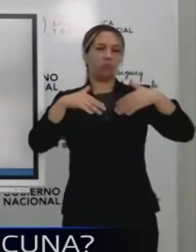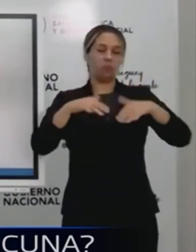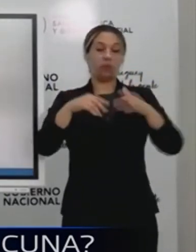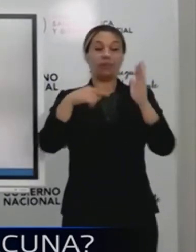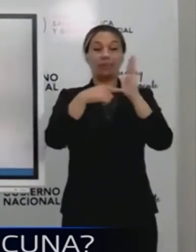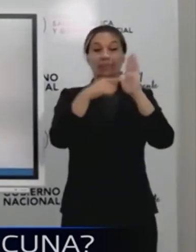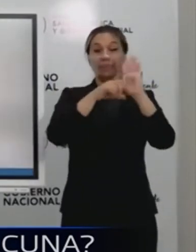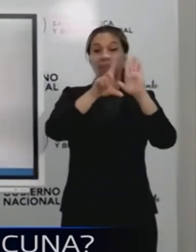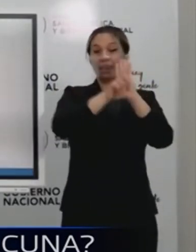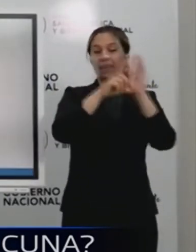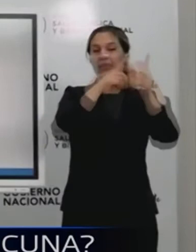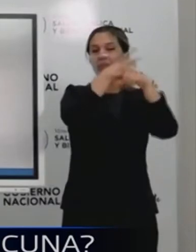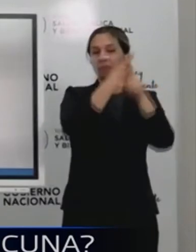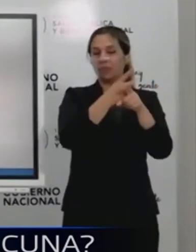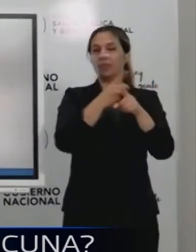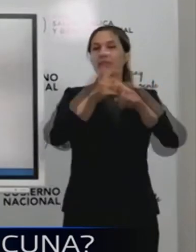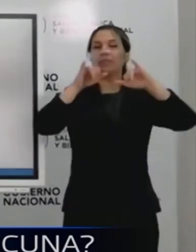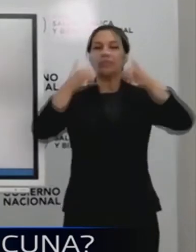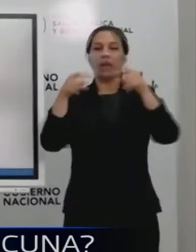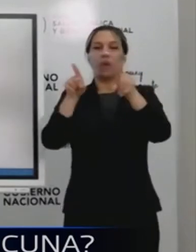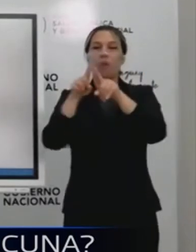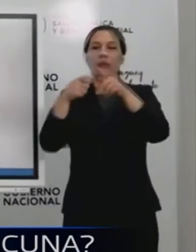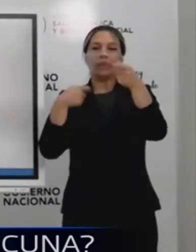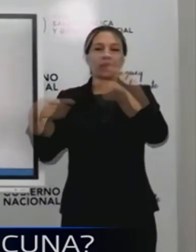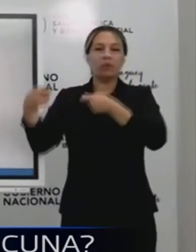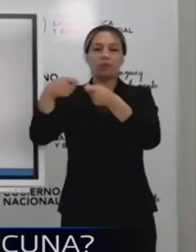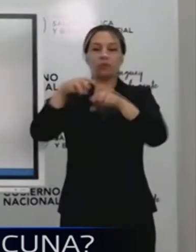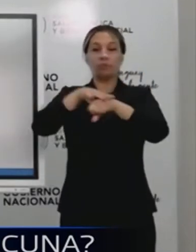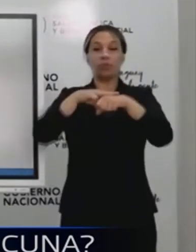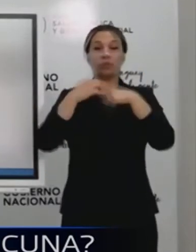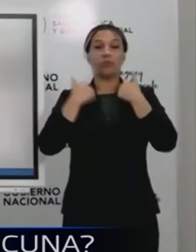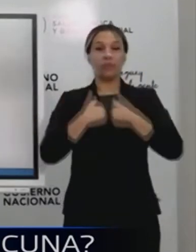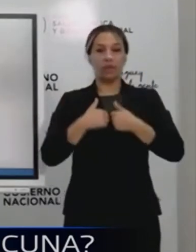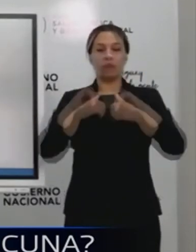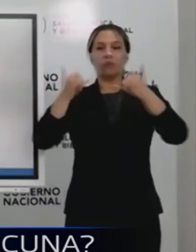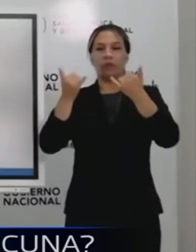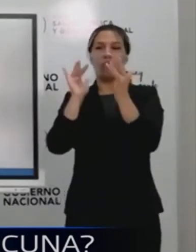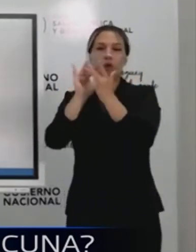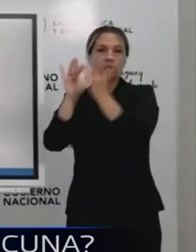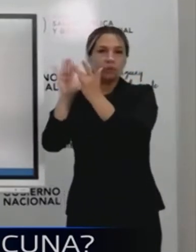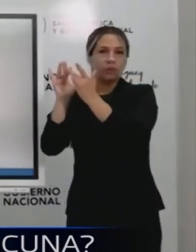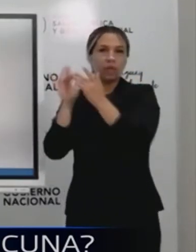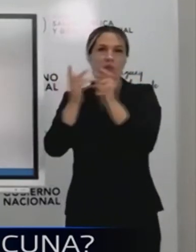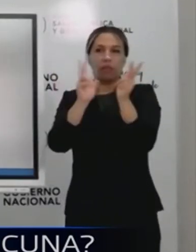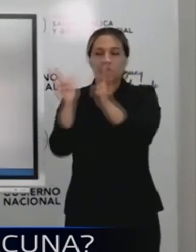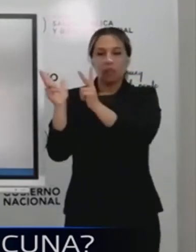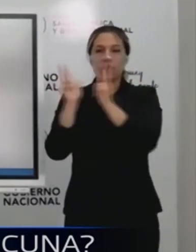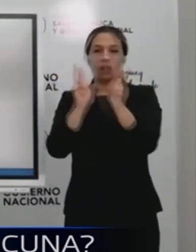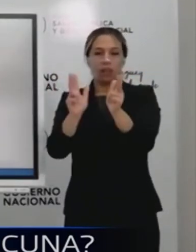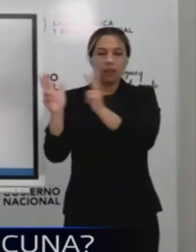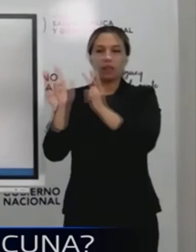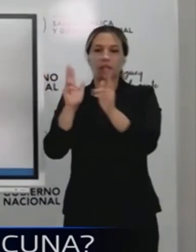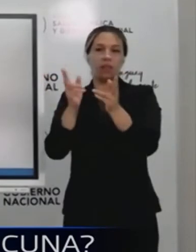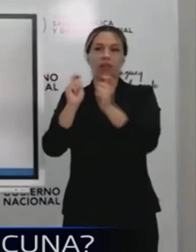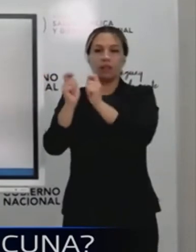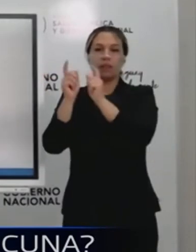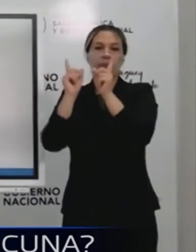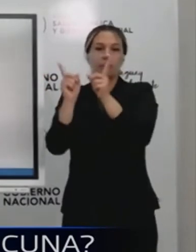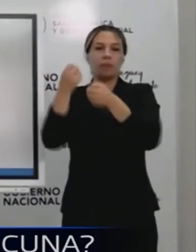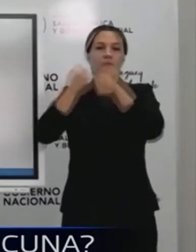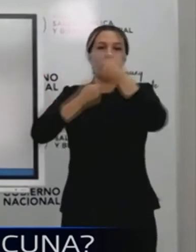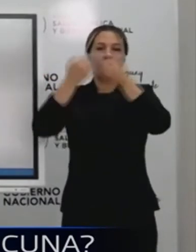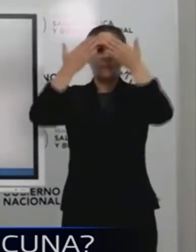negociaciones que sí se estaban haciendo. El Ministerio de Salud personalmente estuvo negociando con los mismos empresarios